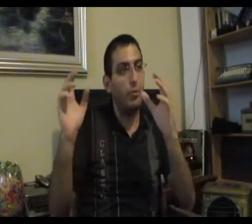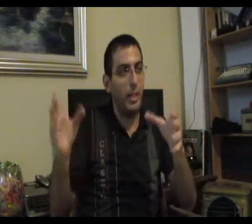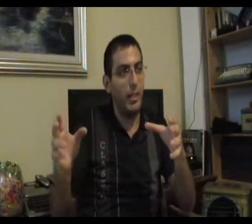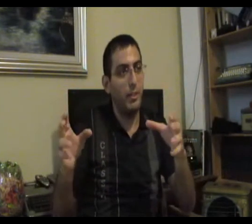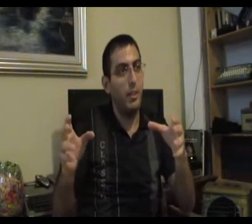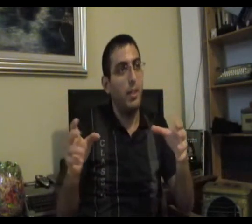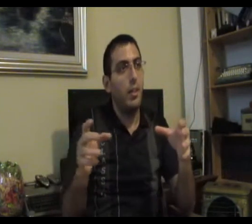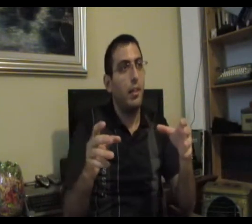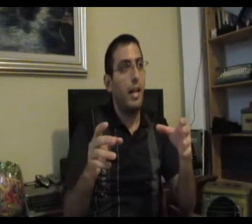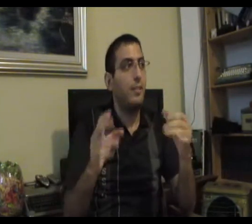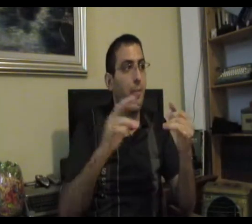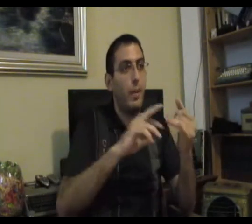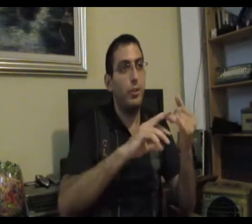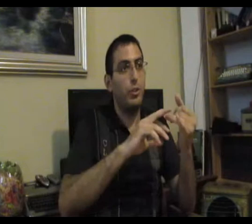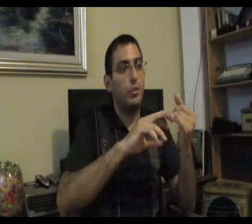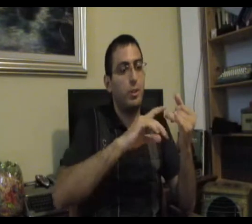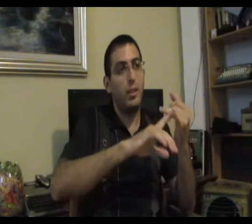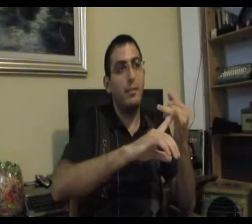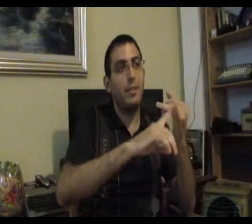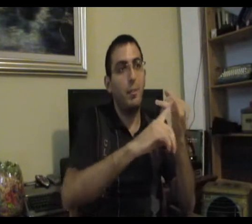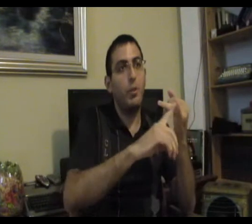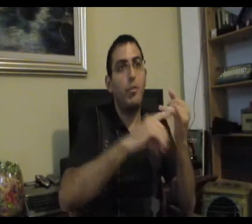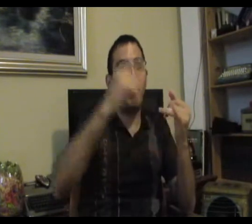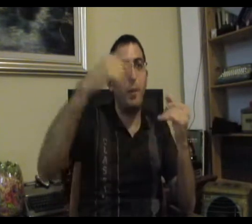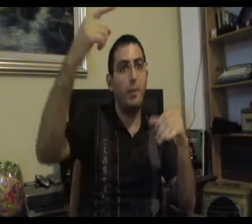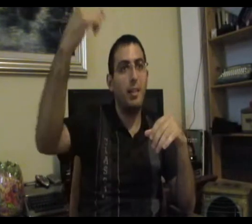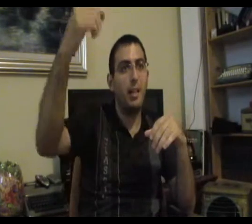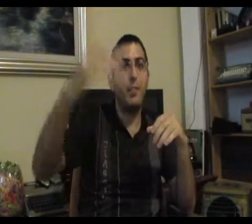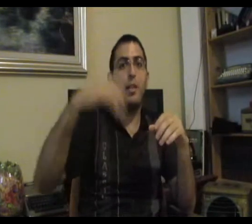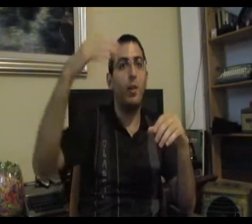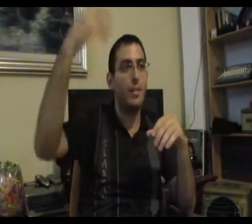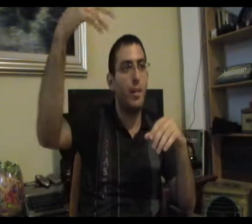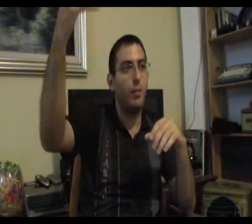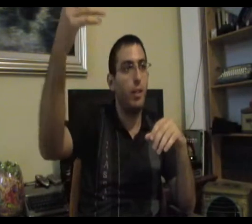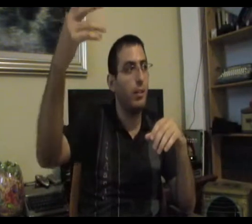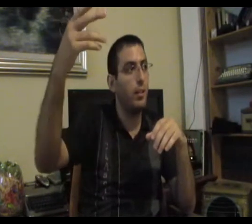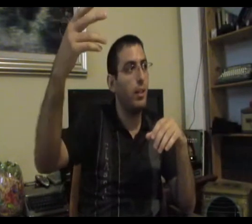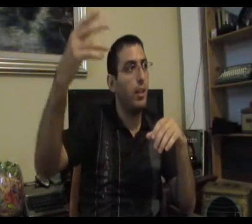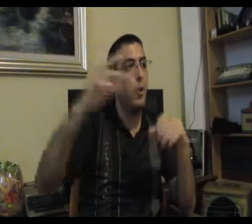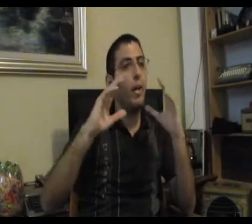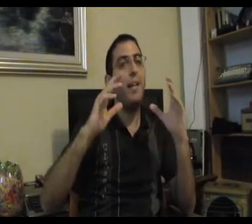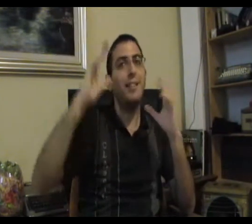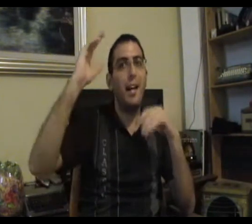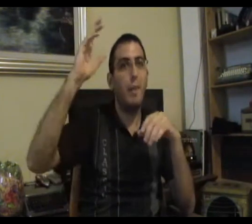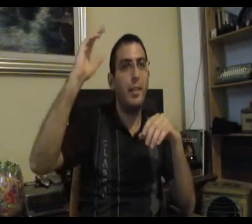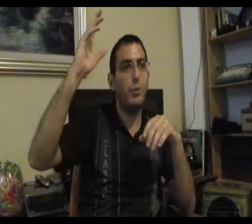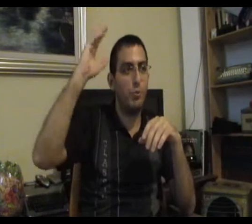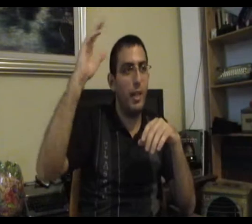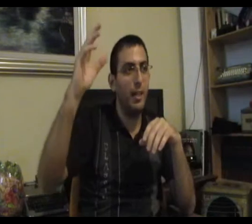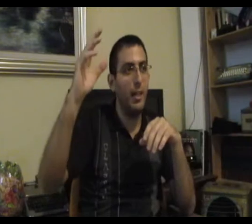סובל כי אז אתה ממש כי אז אתה תמיד יודע שאתה אף פעם לא מצליח כי תמיד יכול להצליח יותר כאילו אם ההצלחה באמת חשובה לך